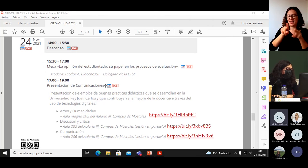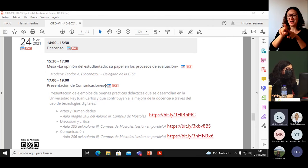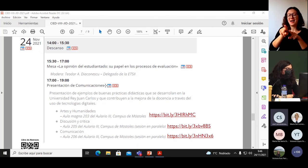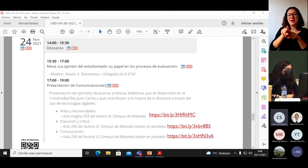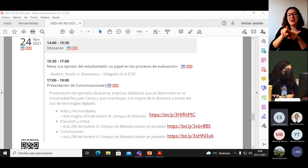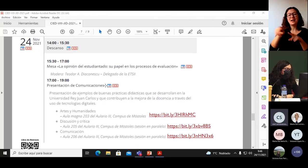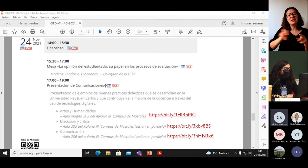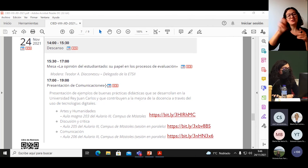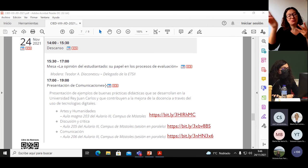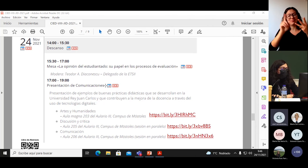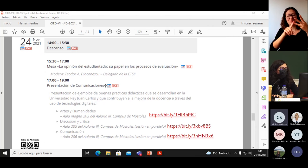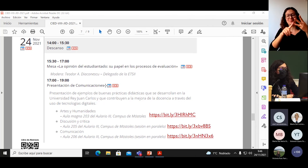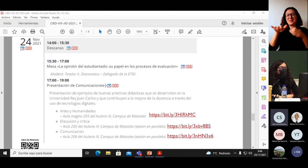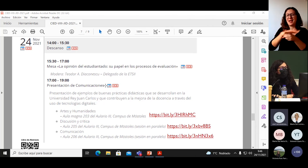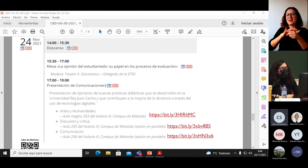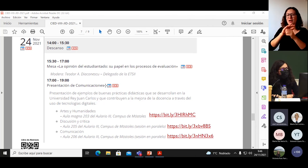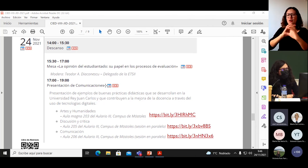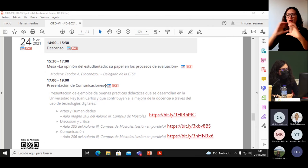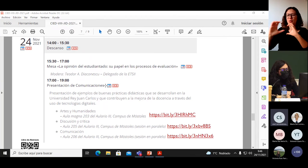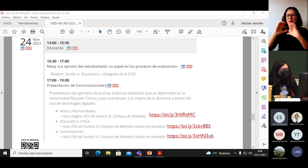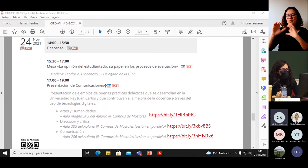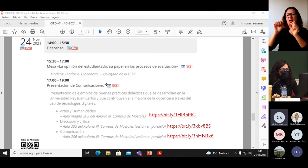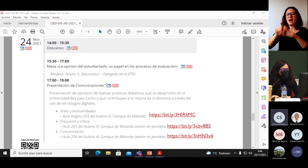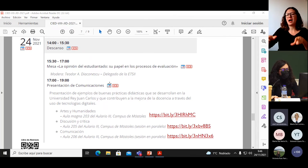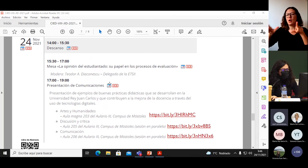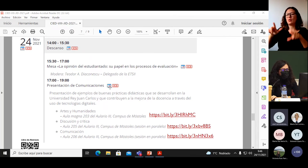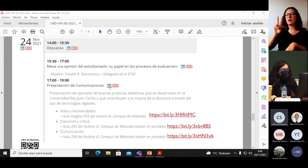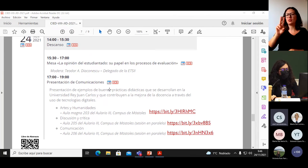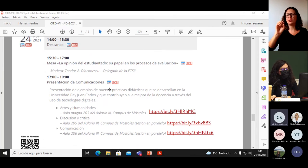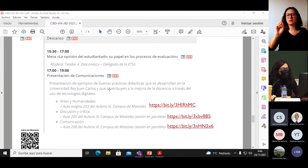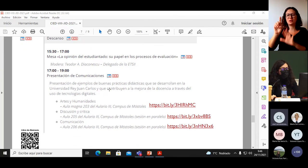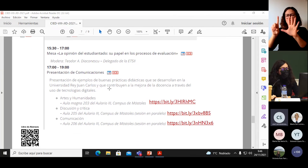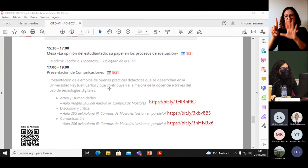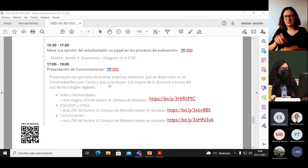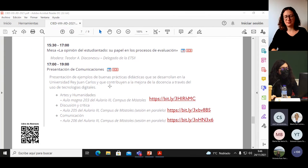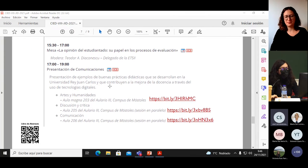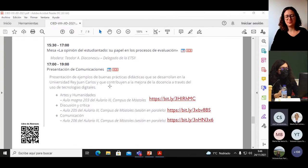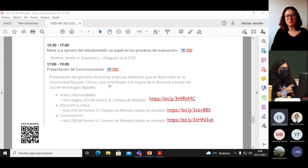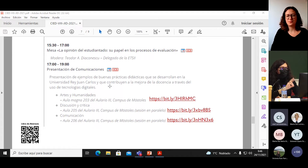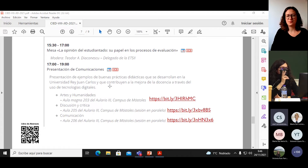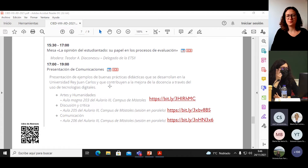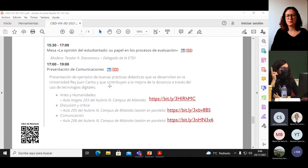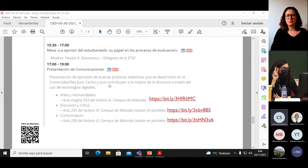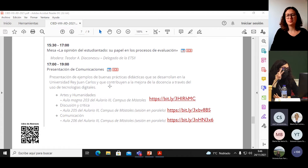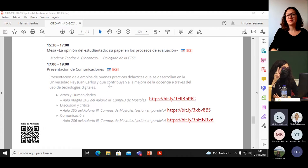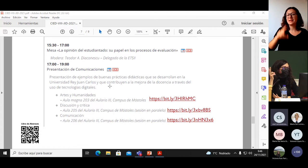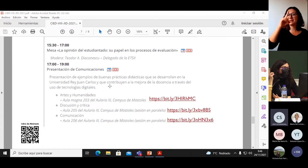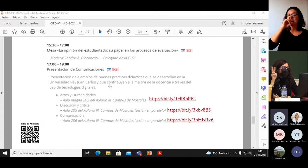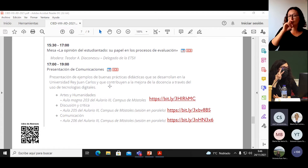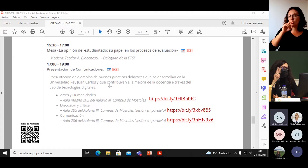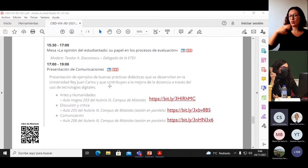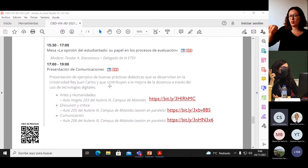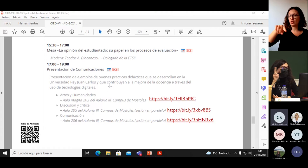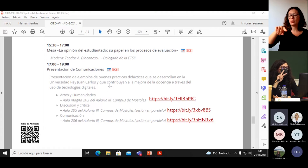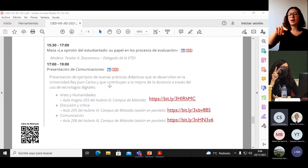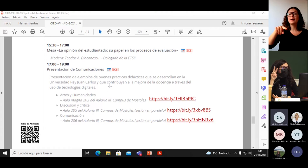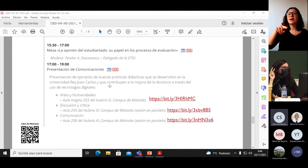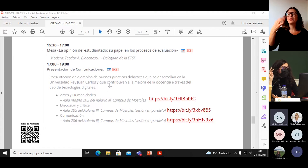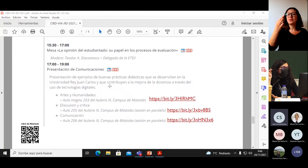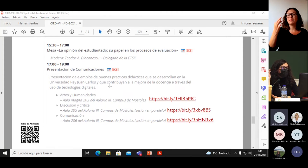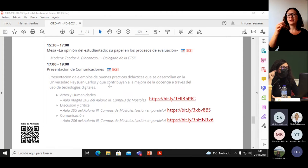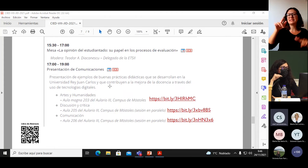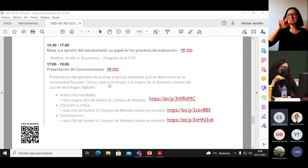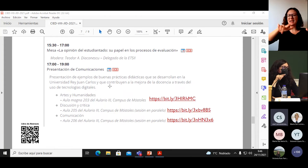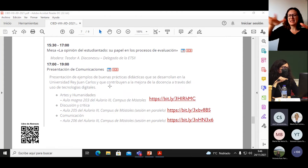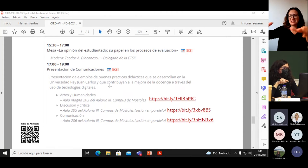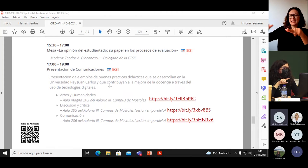del área de comunicación, que es en el aula 206. Recordad que tenemos que ir cambiando de salas en